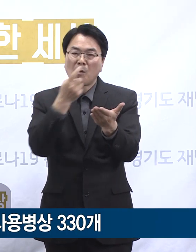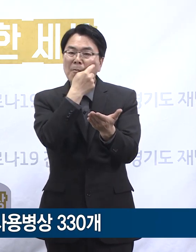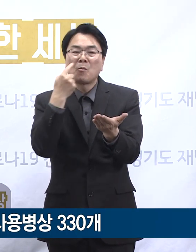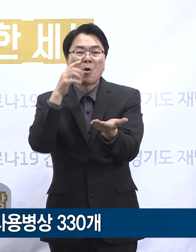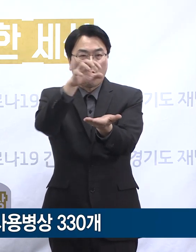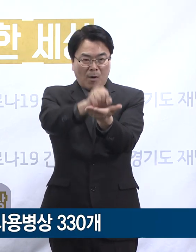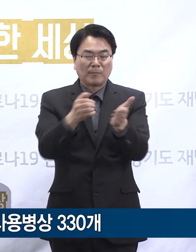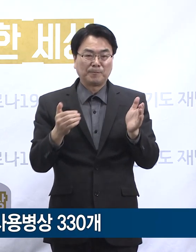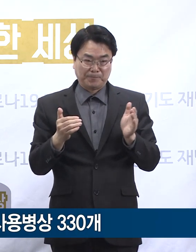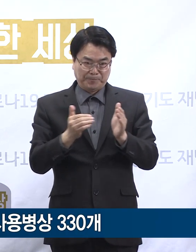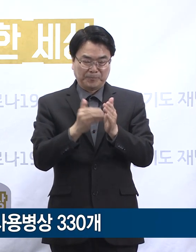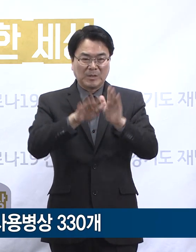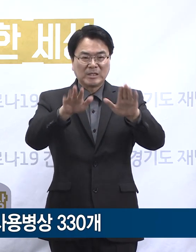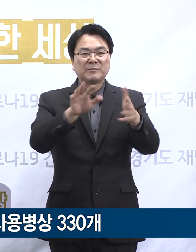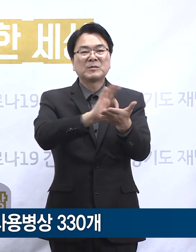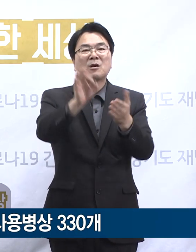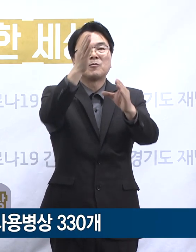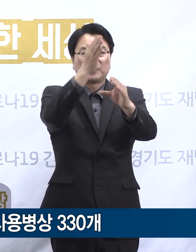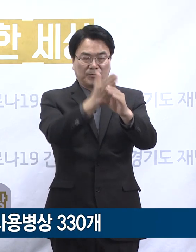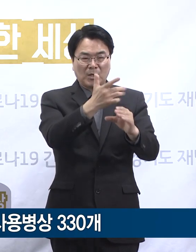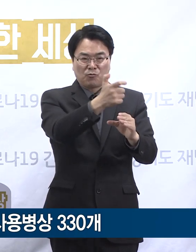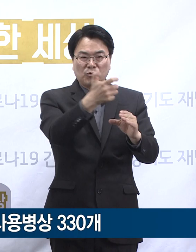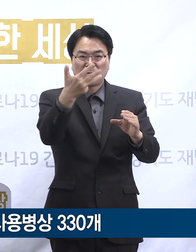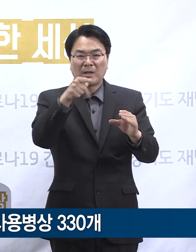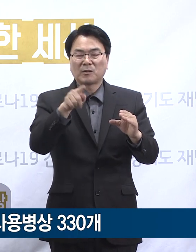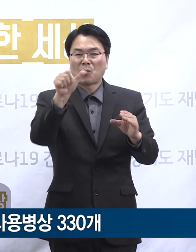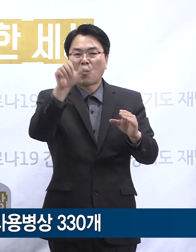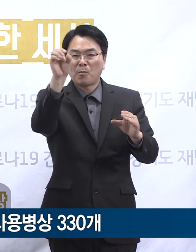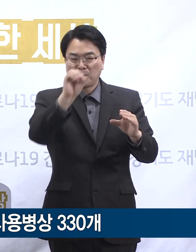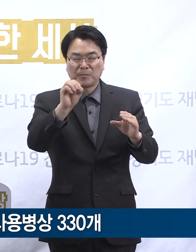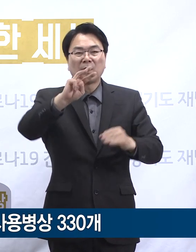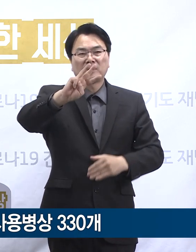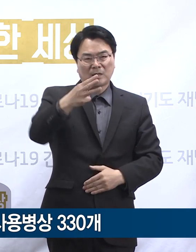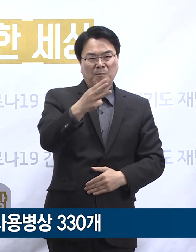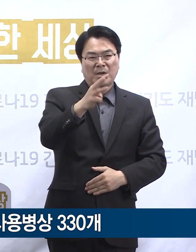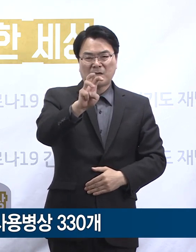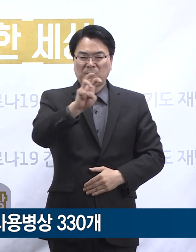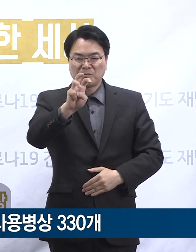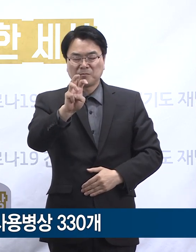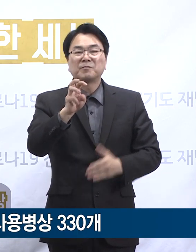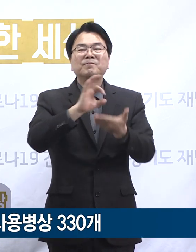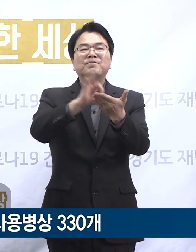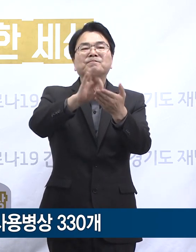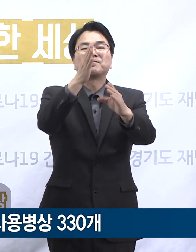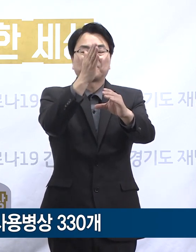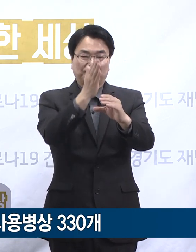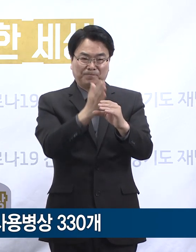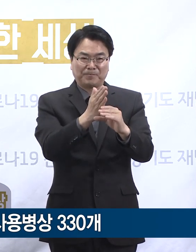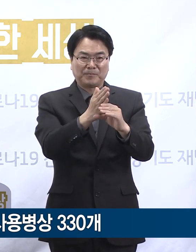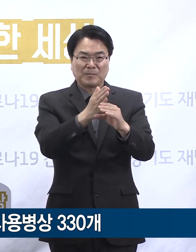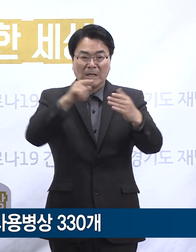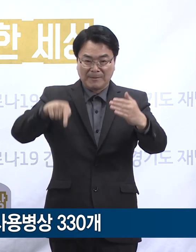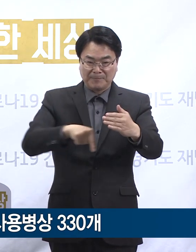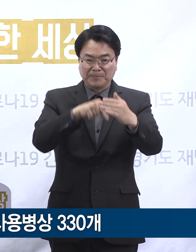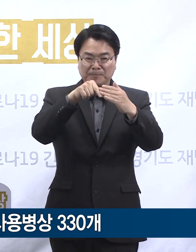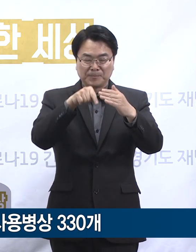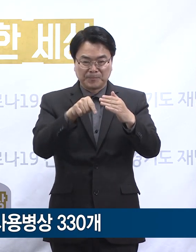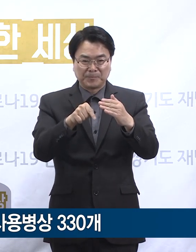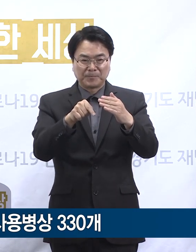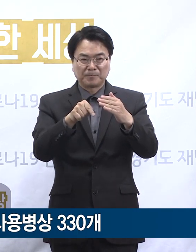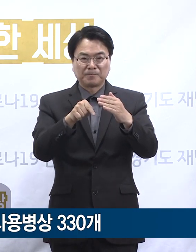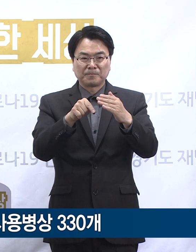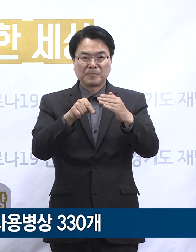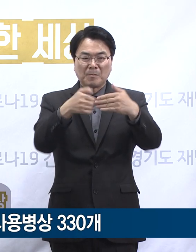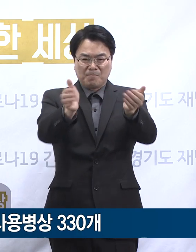현재 사용 중인 병상은 68.5%인 330병상입니다. 도내 집단감염 상황에 대해